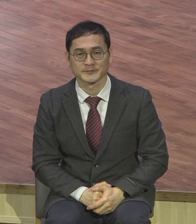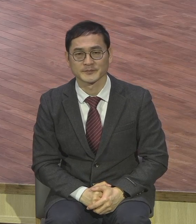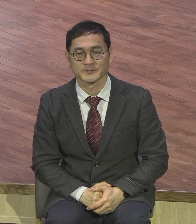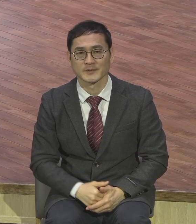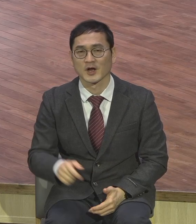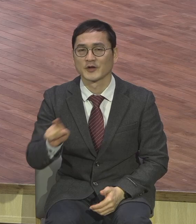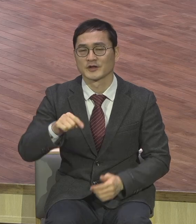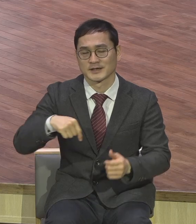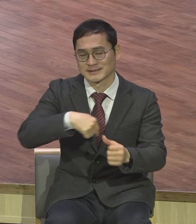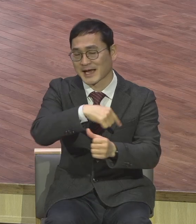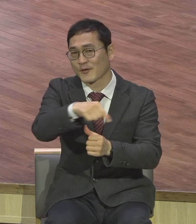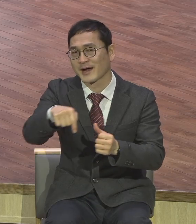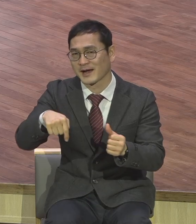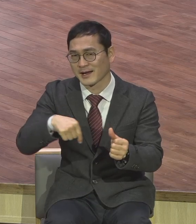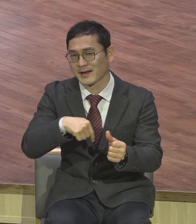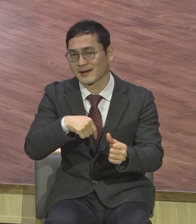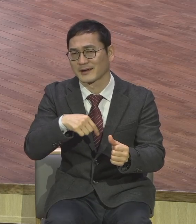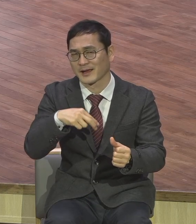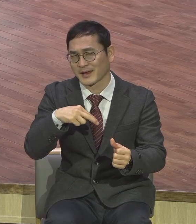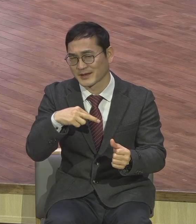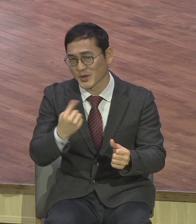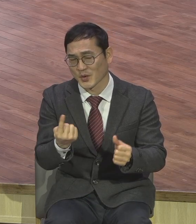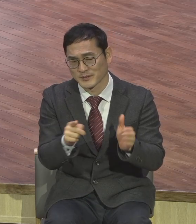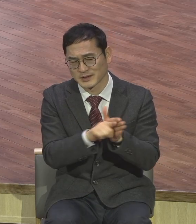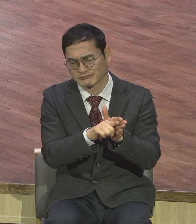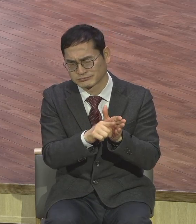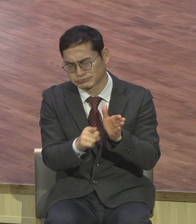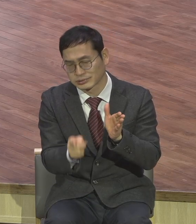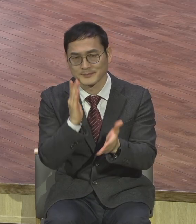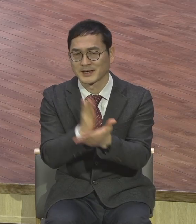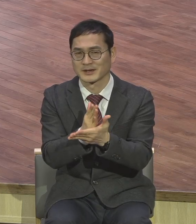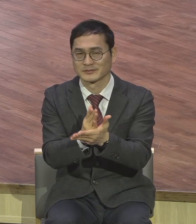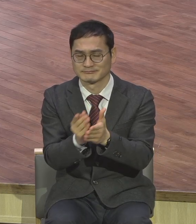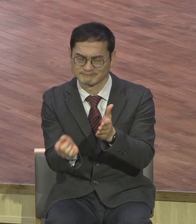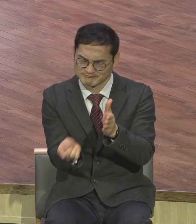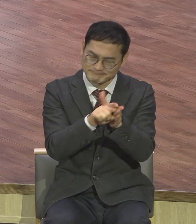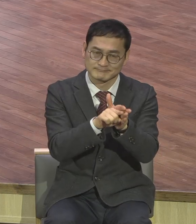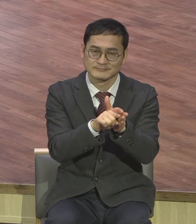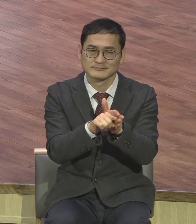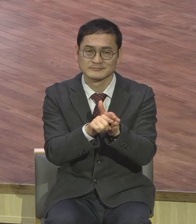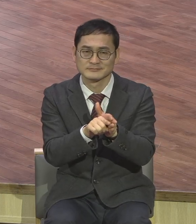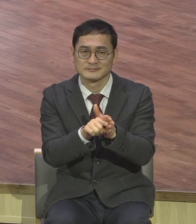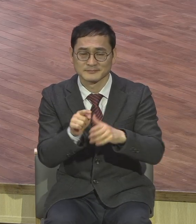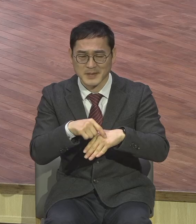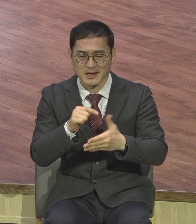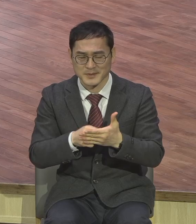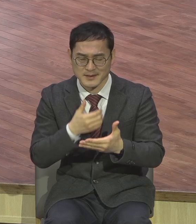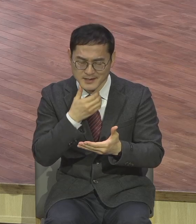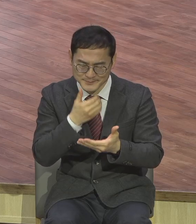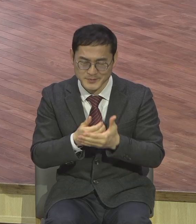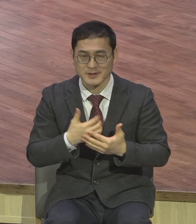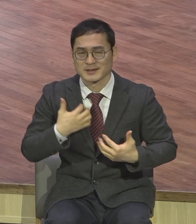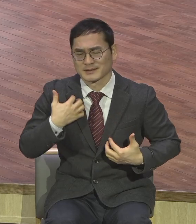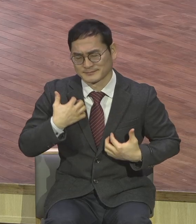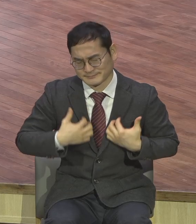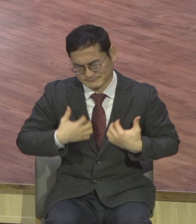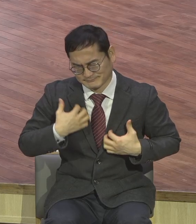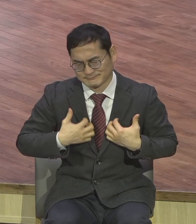절대로 푸신화하지 마시고 감사의 감격이 가슴 속에 흘러넘쳐야 돼요 절대 믿음입니다